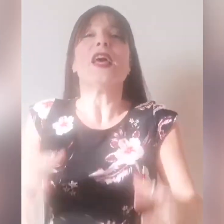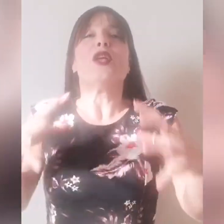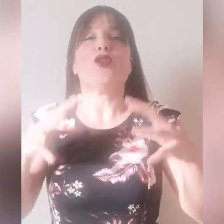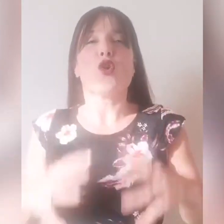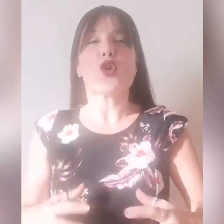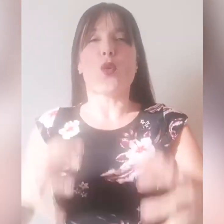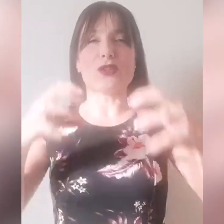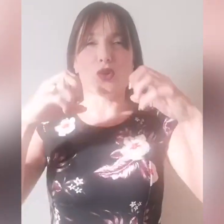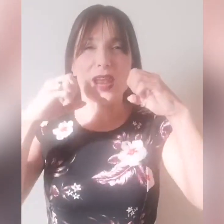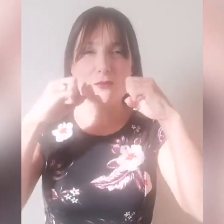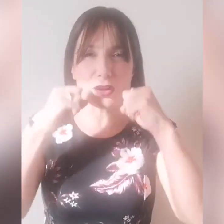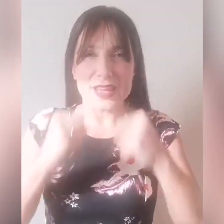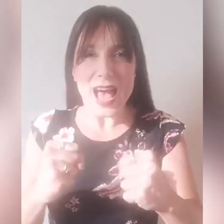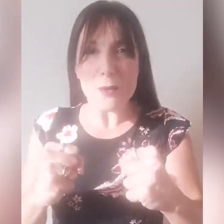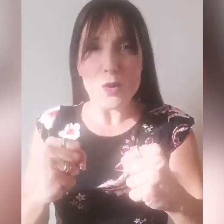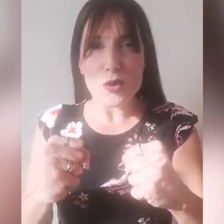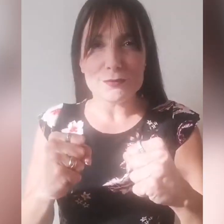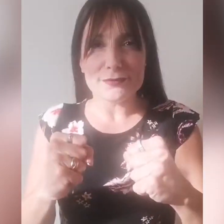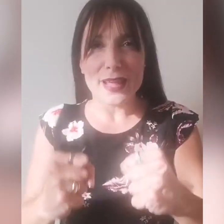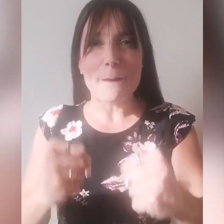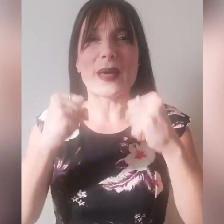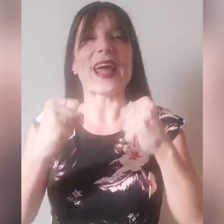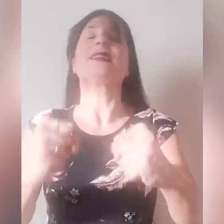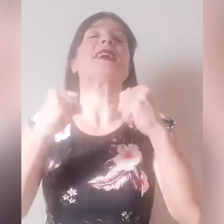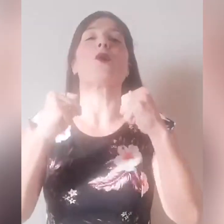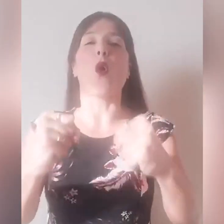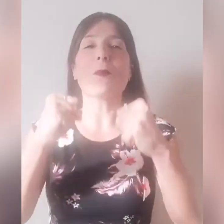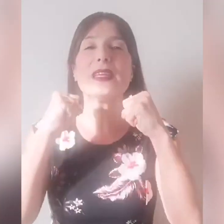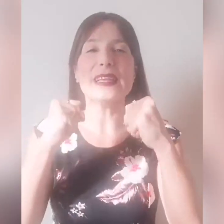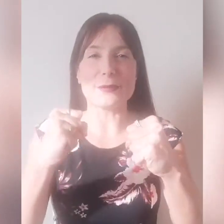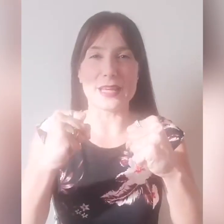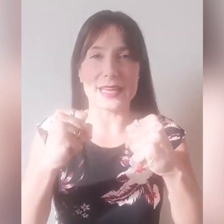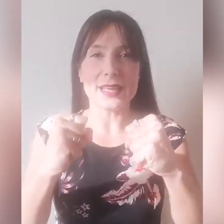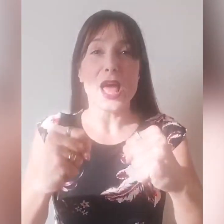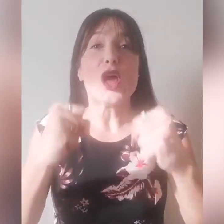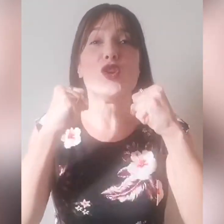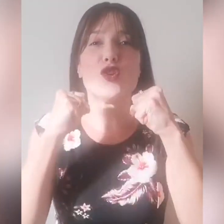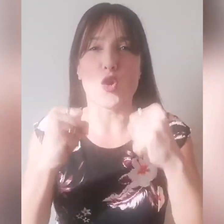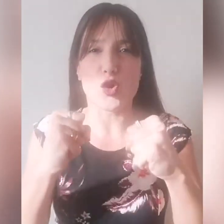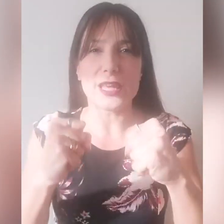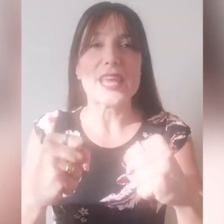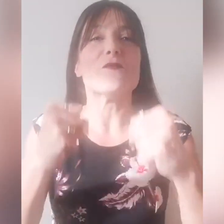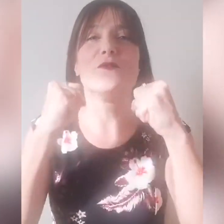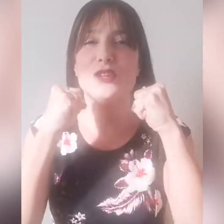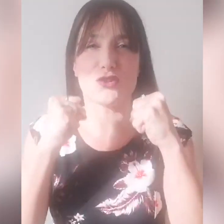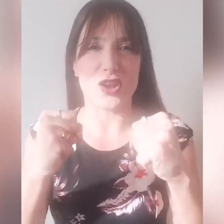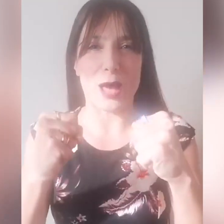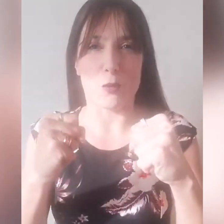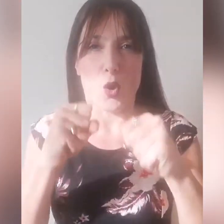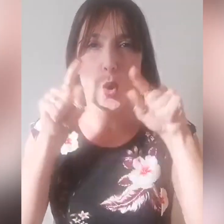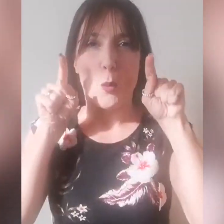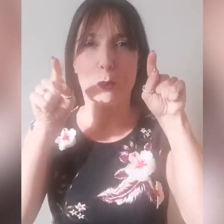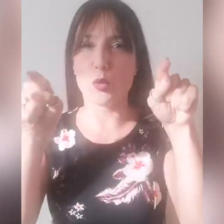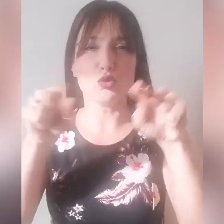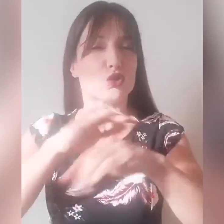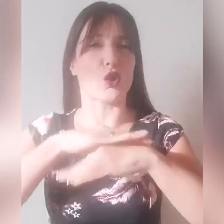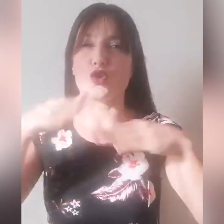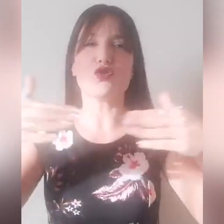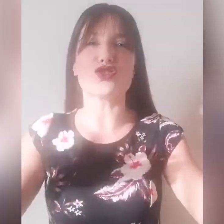noi quando lavoriamo per essere uomini liberi, noi vinciamo, punto! Non ci